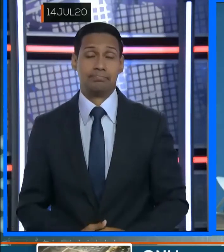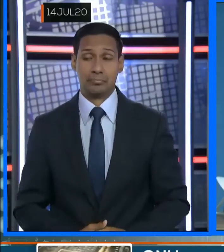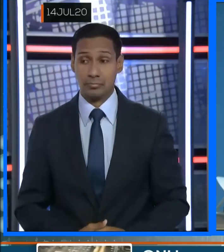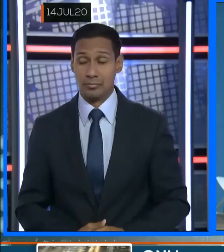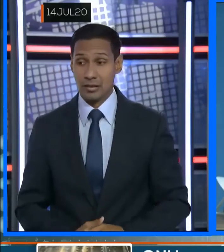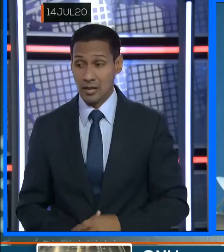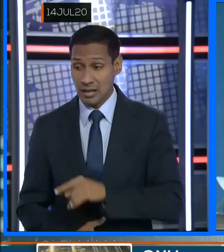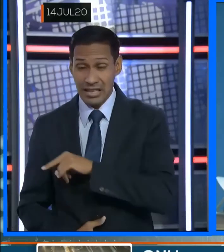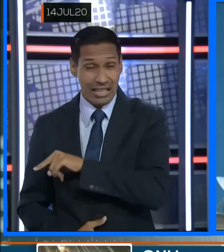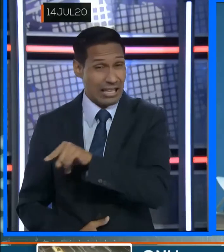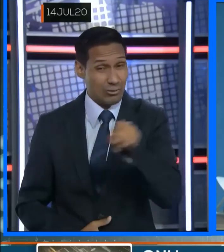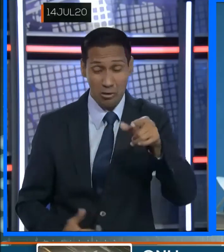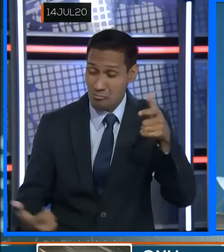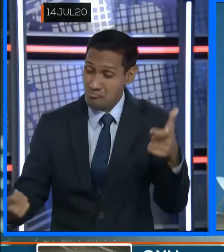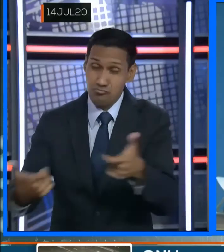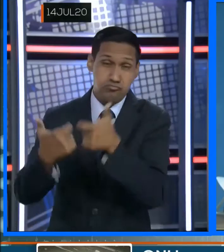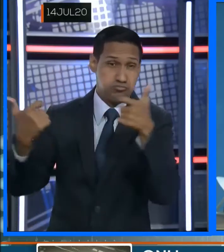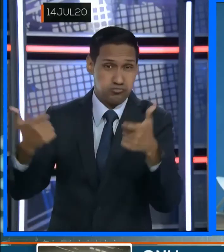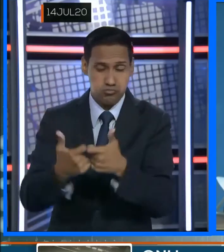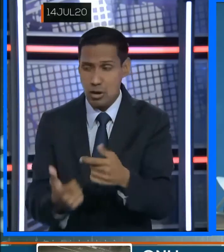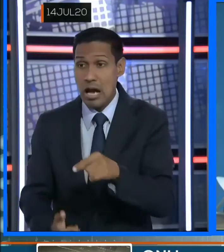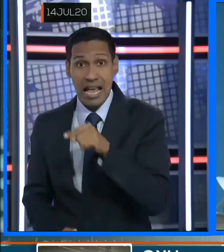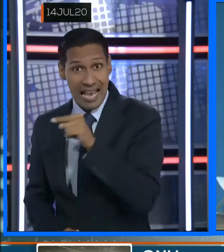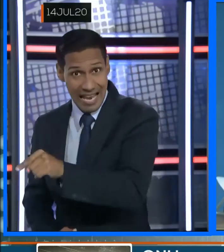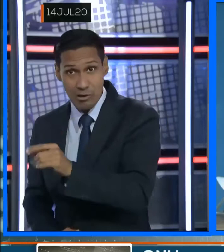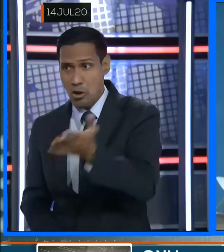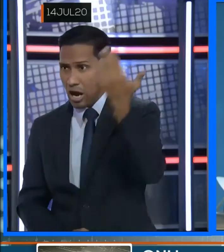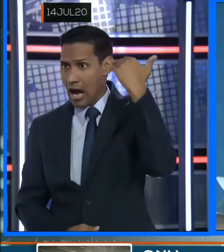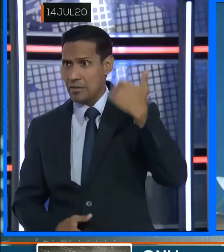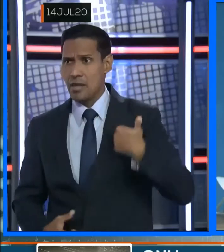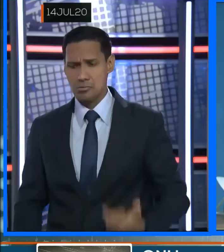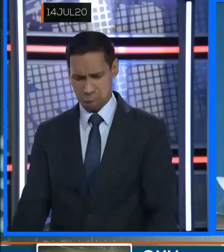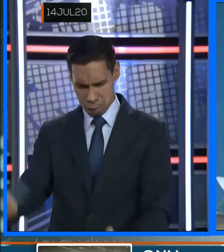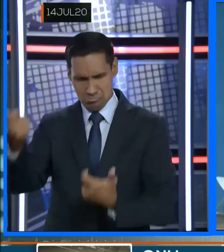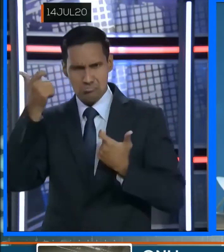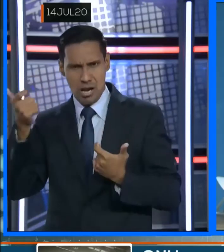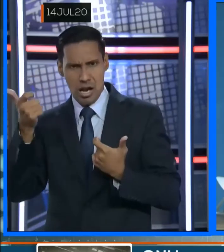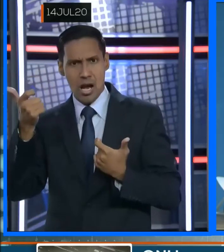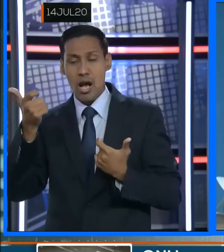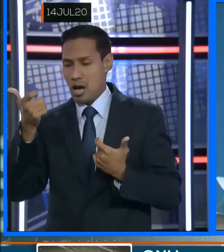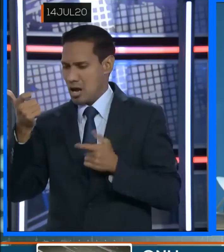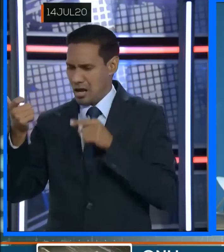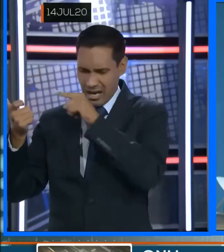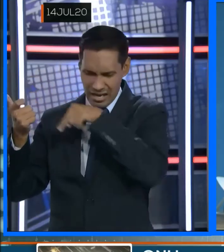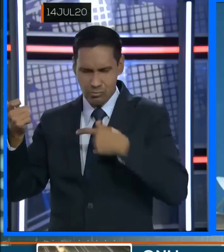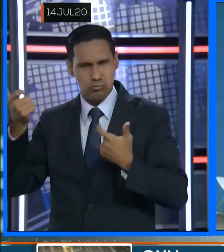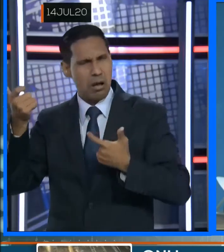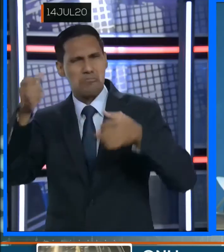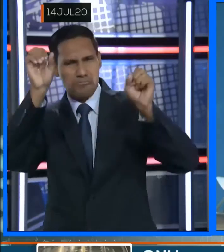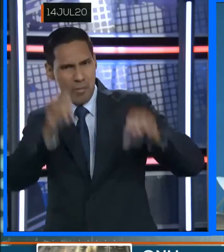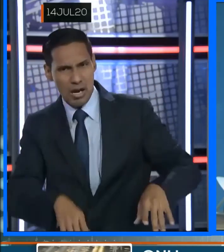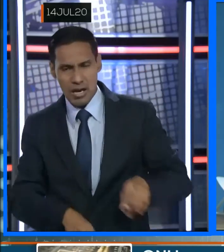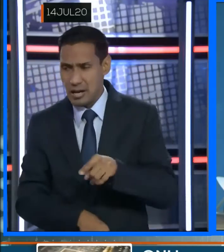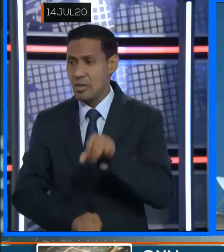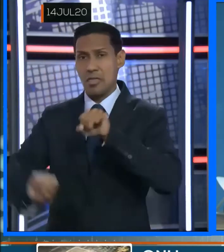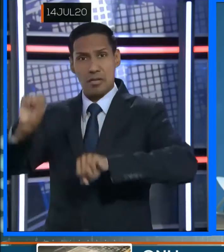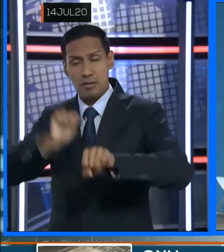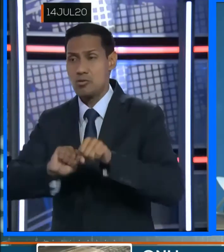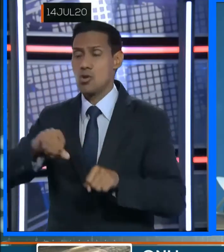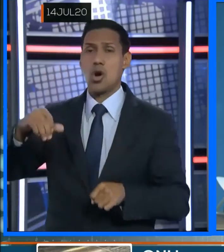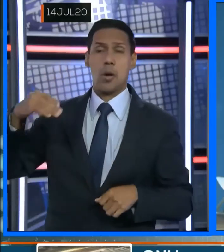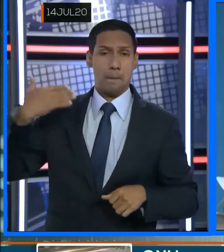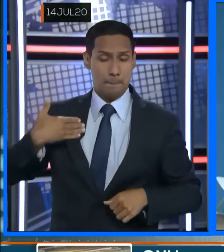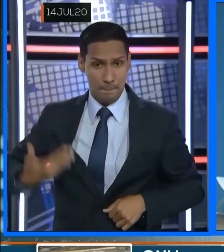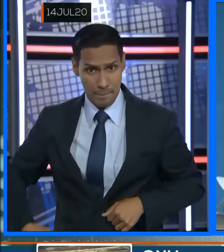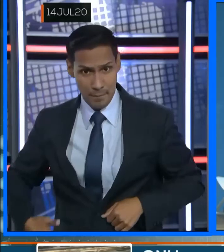violencia contra quienes dejaron las armas en el contexto del acuerdo y contra quienes defienden los derechos humanos y los derechos de las